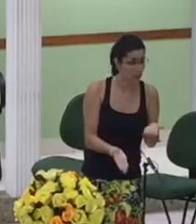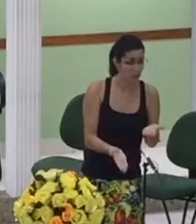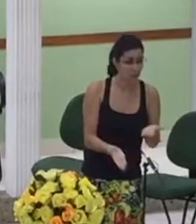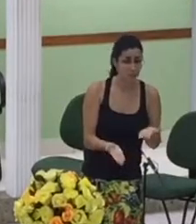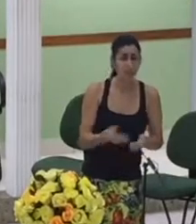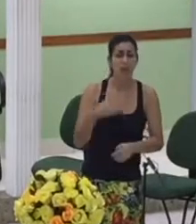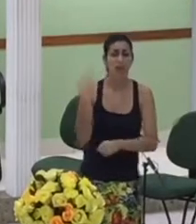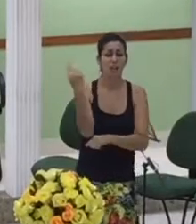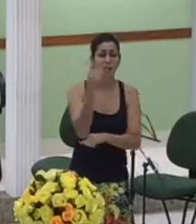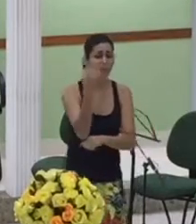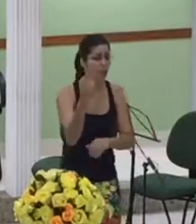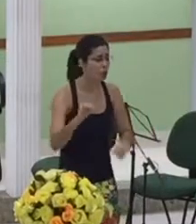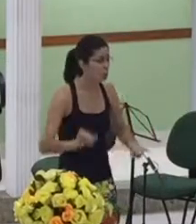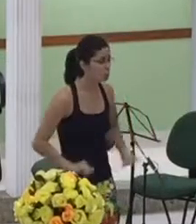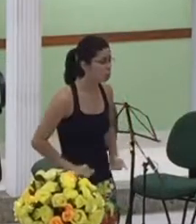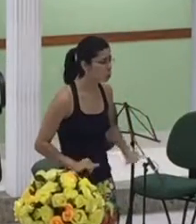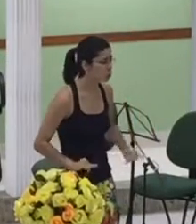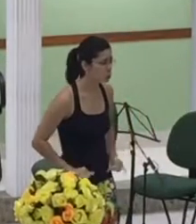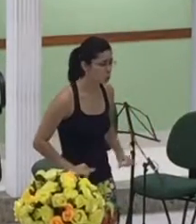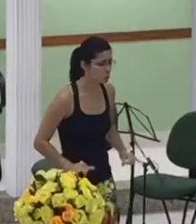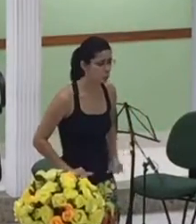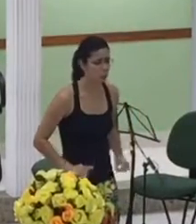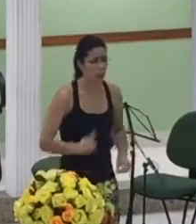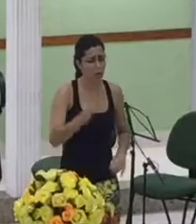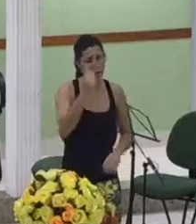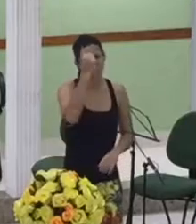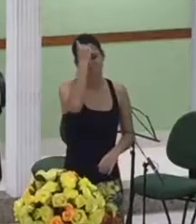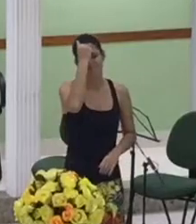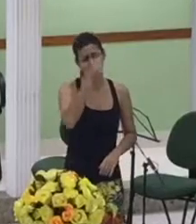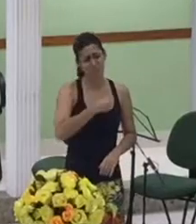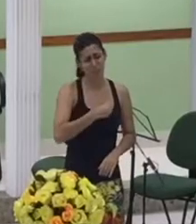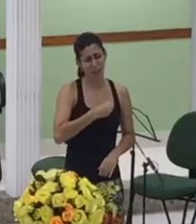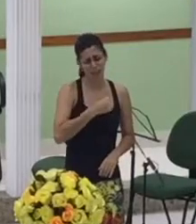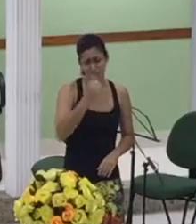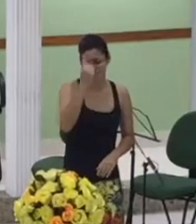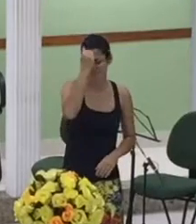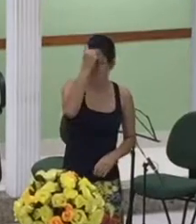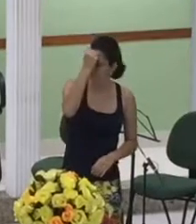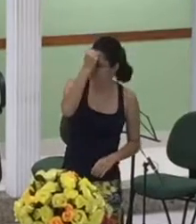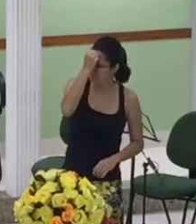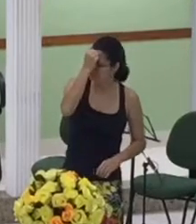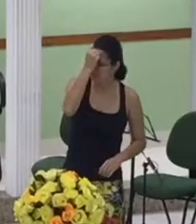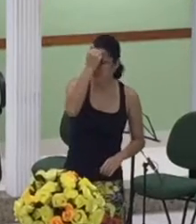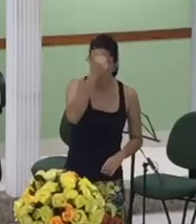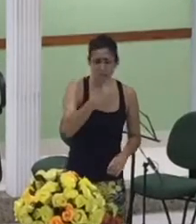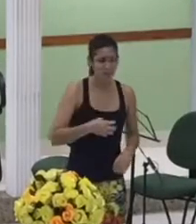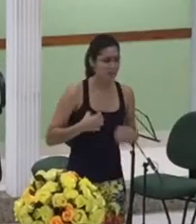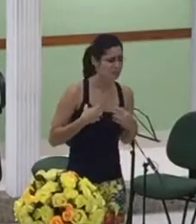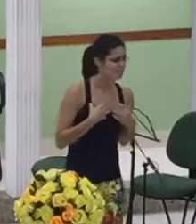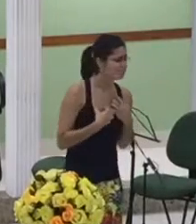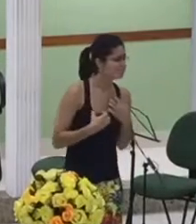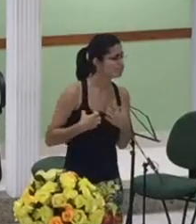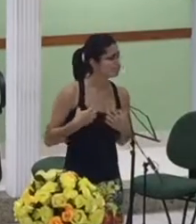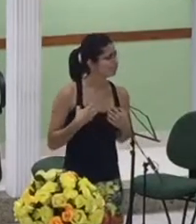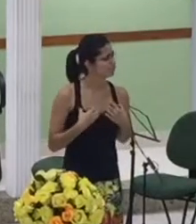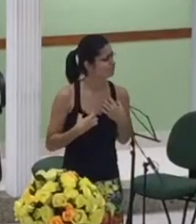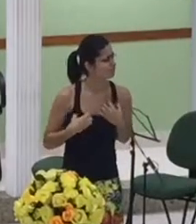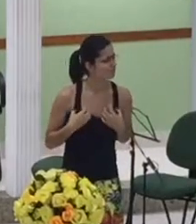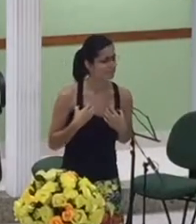pela sua paixão pela mulher pelo filho que ela estava esperando e se lamenta profundamente nos diz os estudiosos que